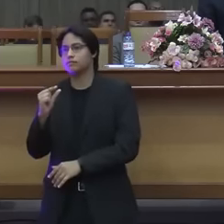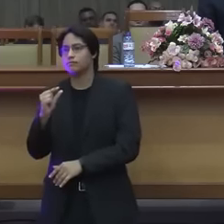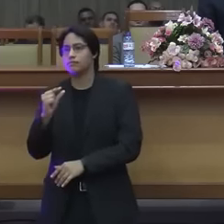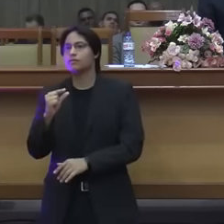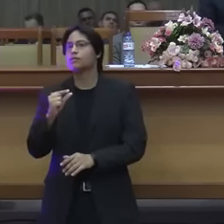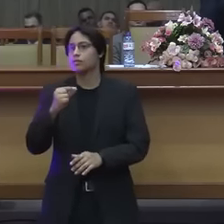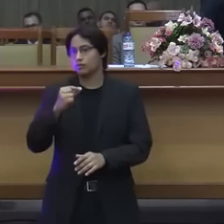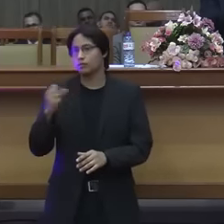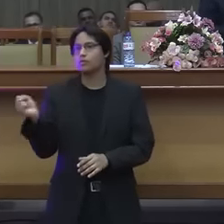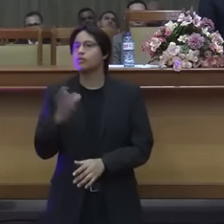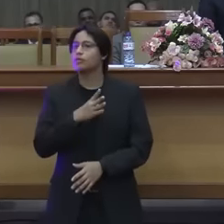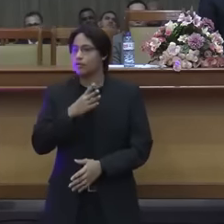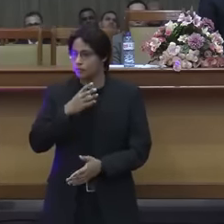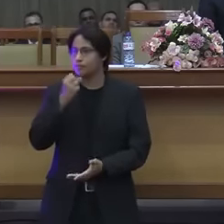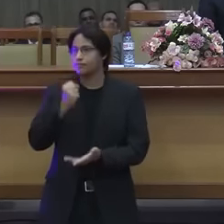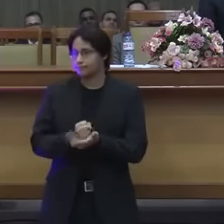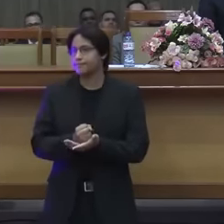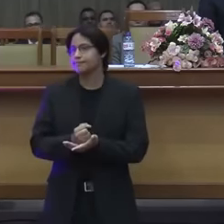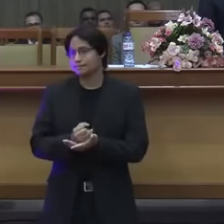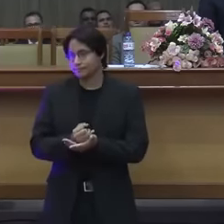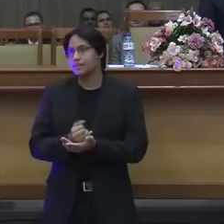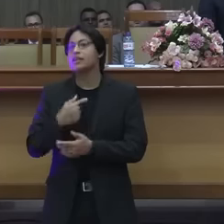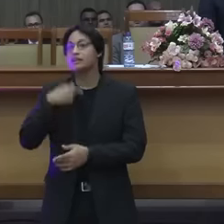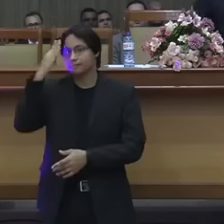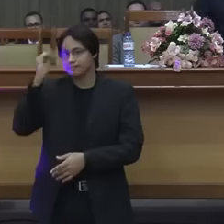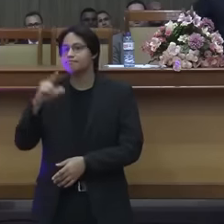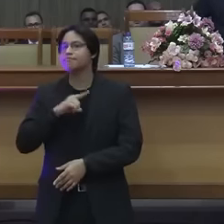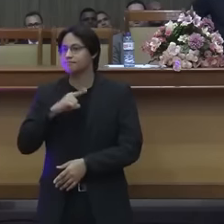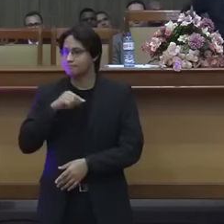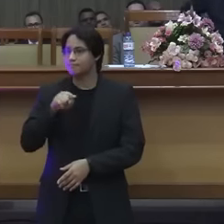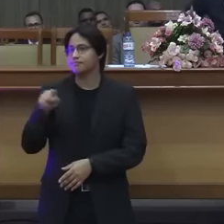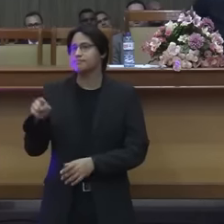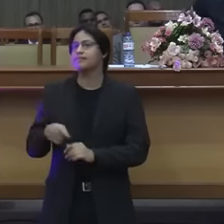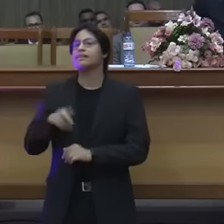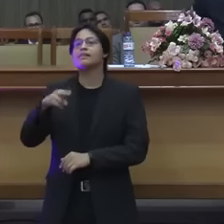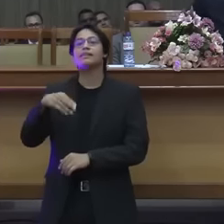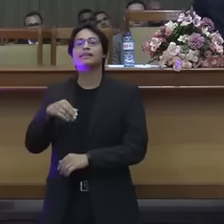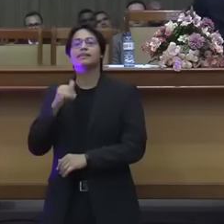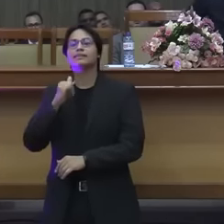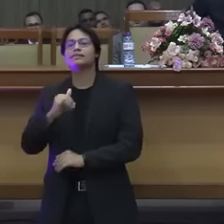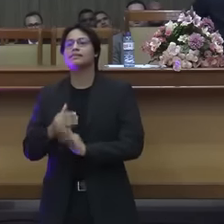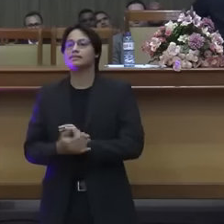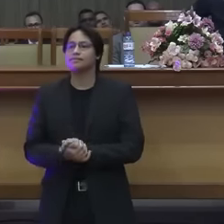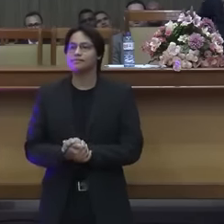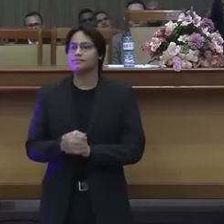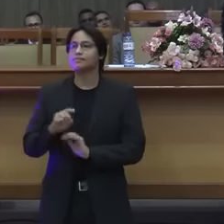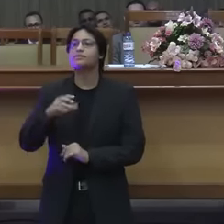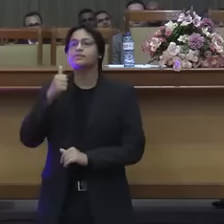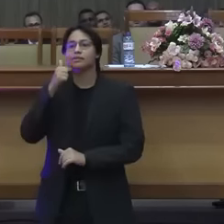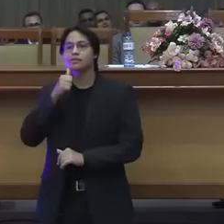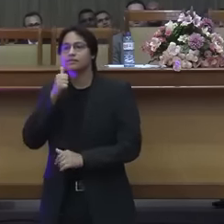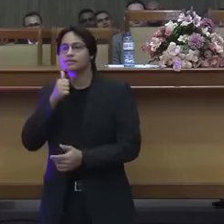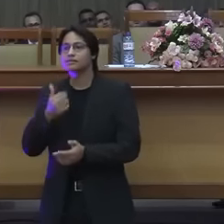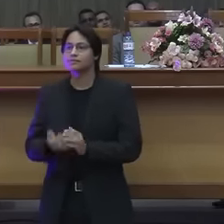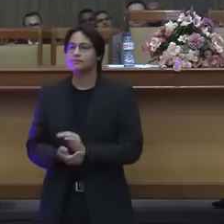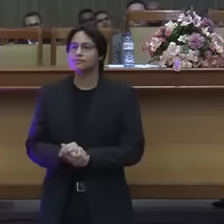eu sei que tem mas quem quer citar aí rapidinho sabe assim qual é?